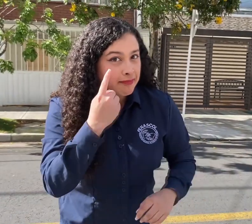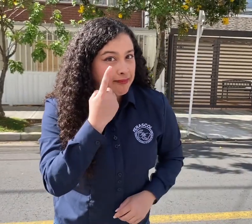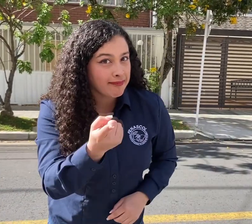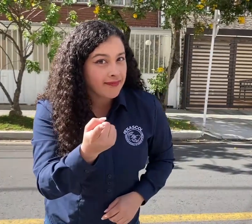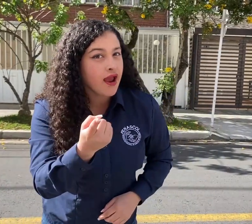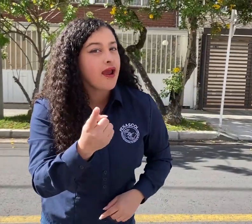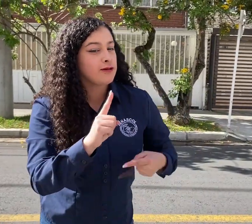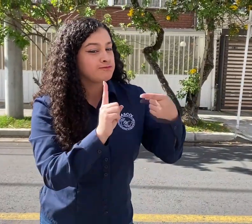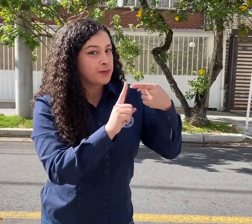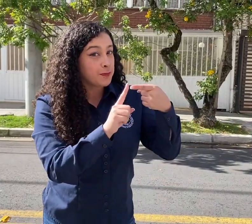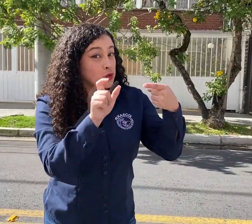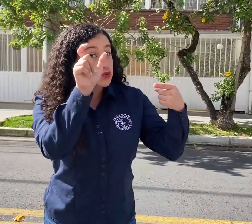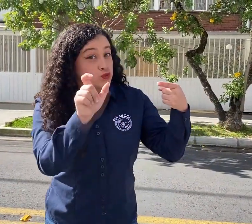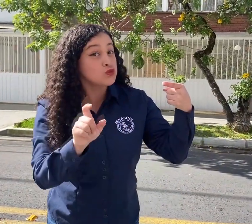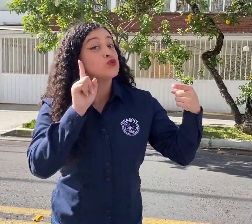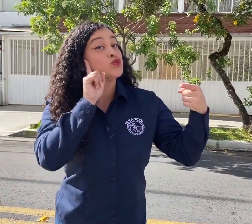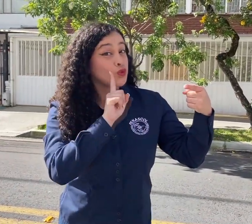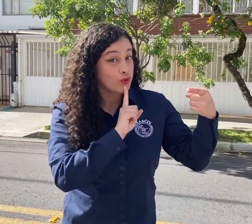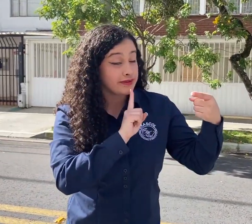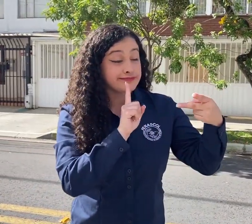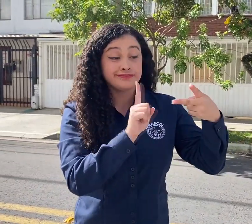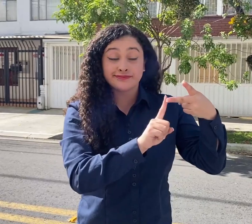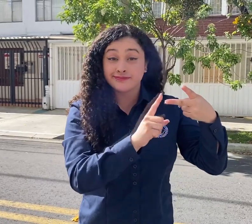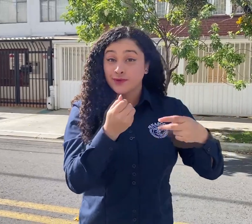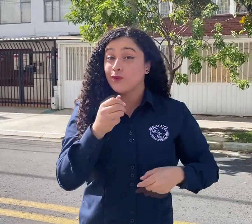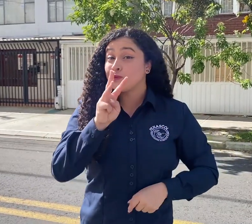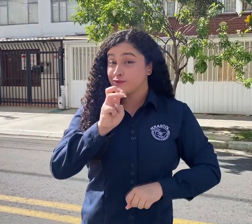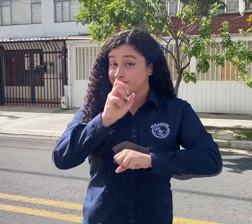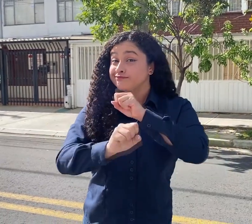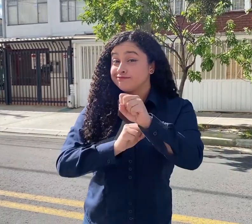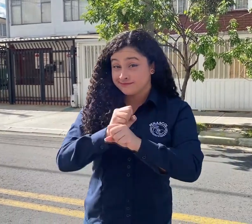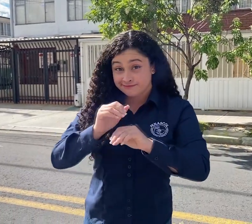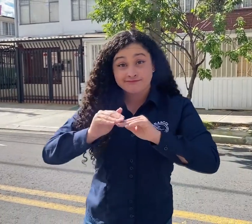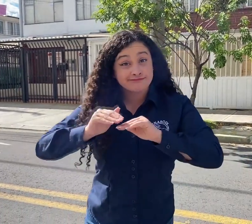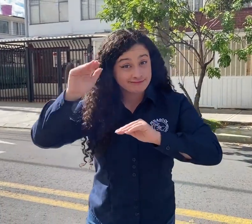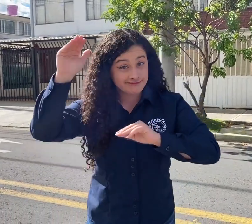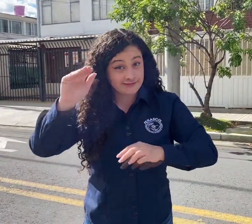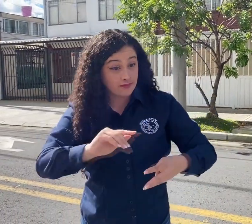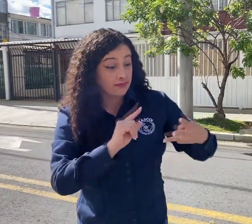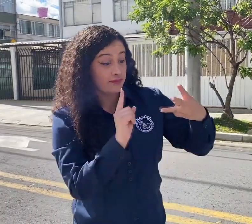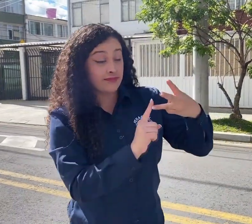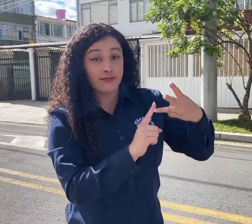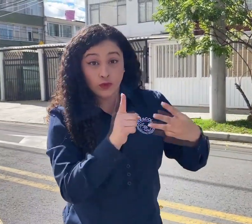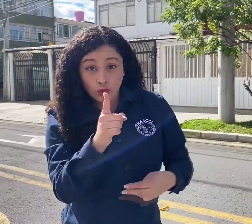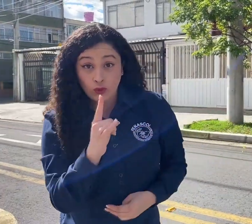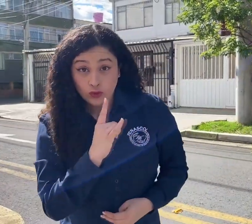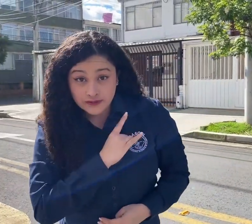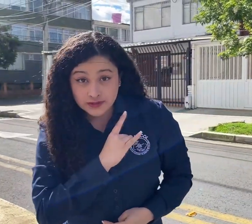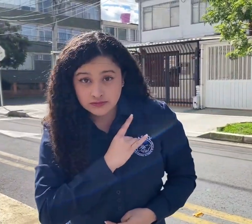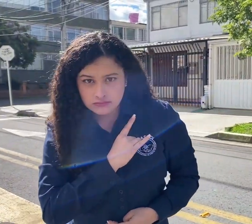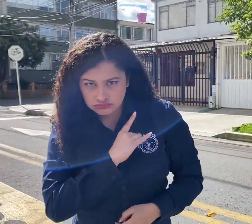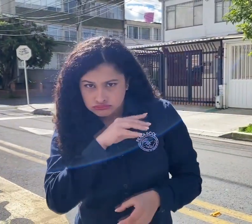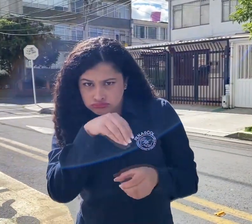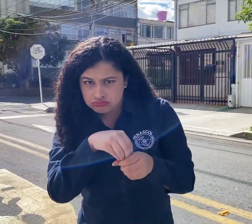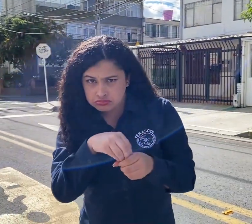Como viste, primero, debes ser una persona sorda. Segundo, mayor de edad. Tercero, estudiante de cualquier